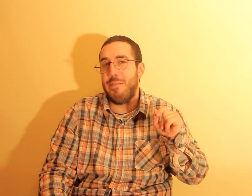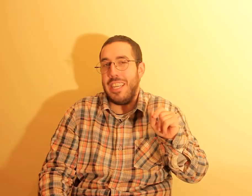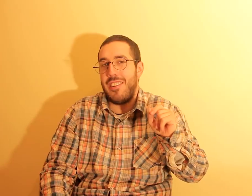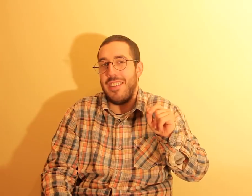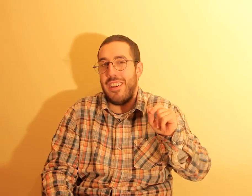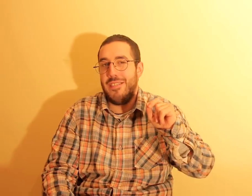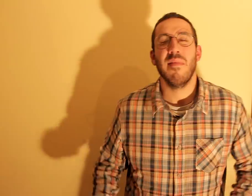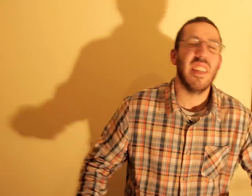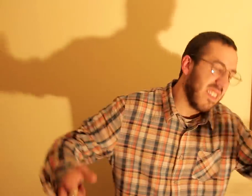passagem de ano.